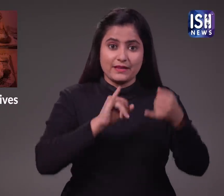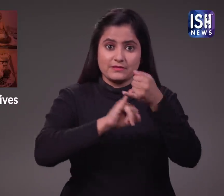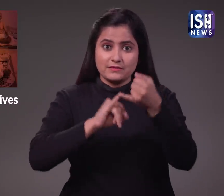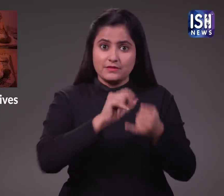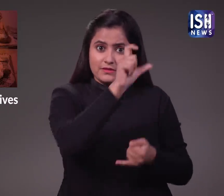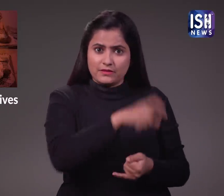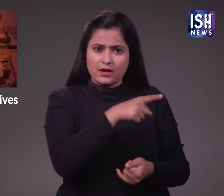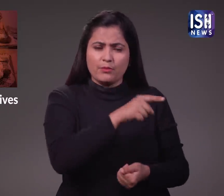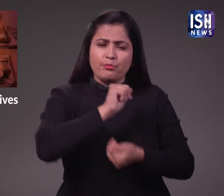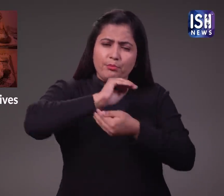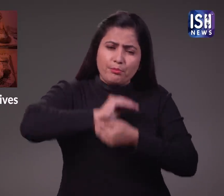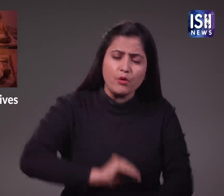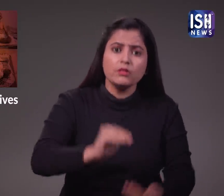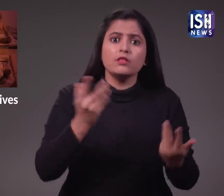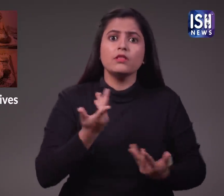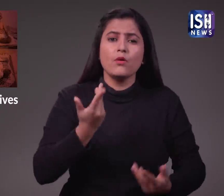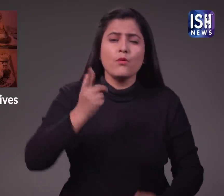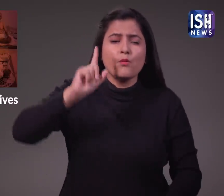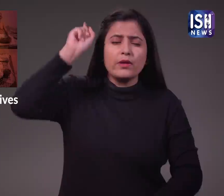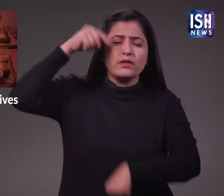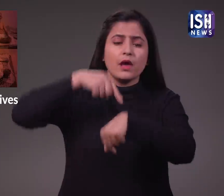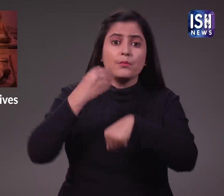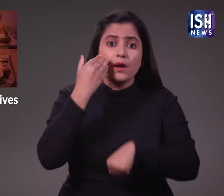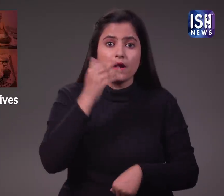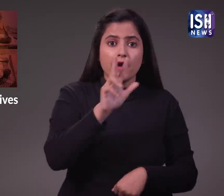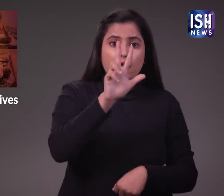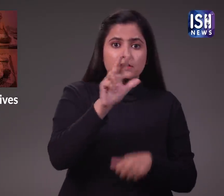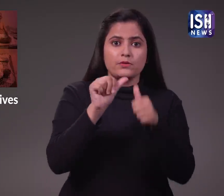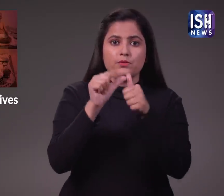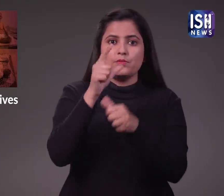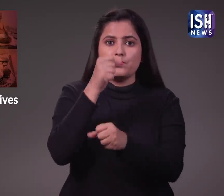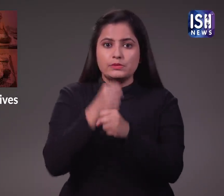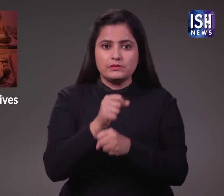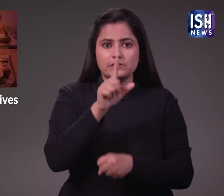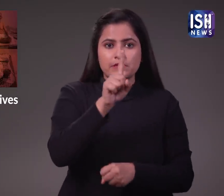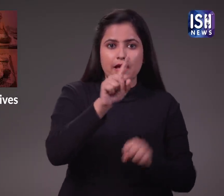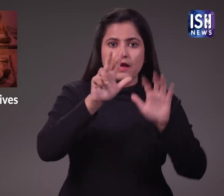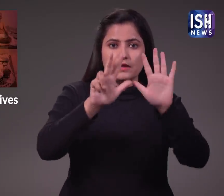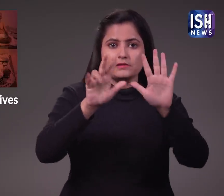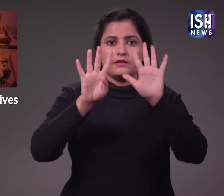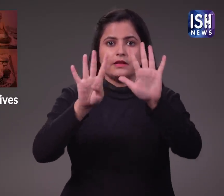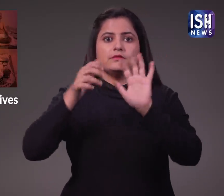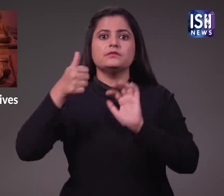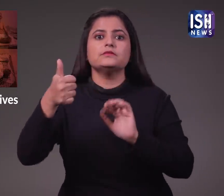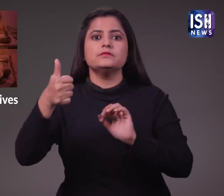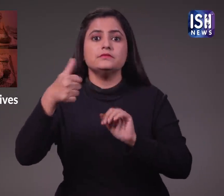उनका जनम आट अगस 1896 को भारत के सिलह जिले में हुआ था